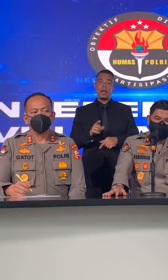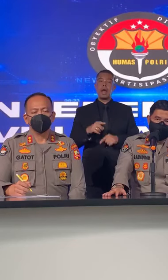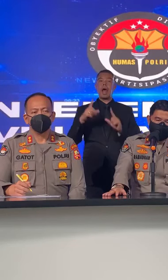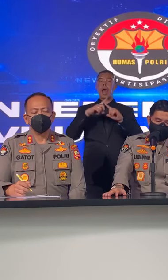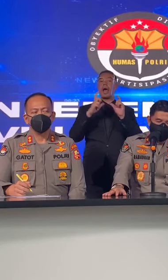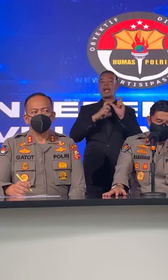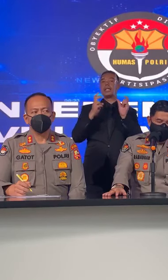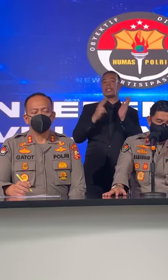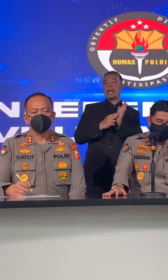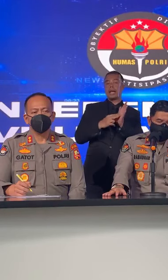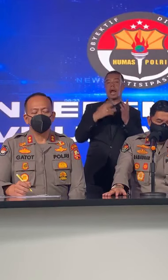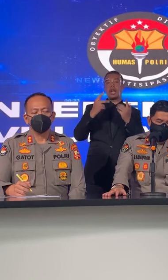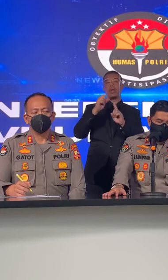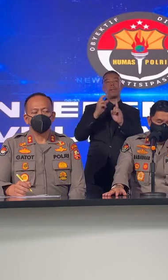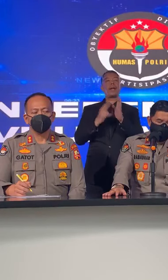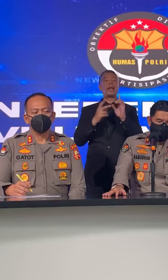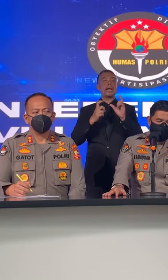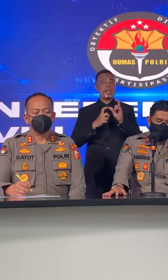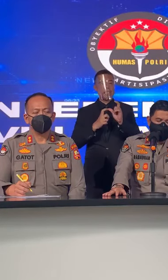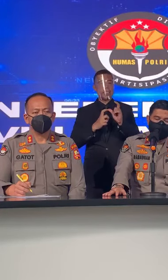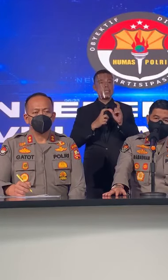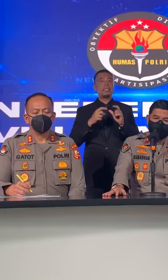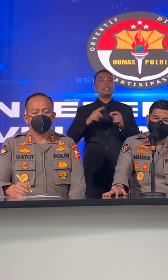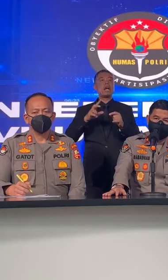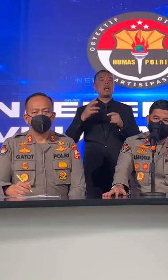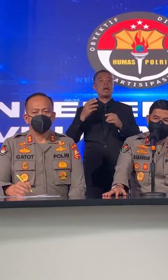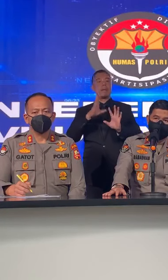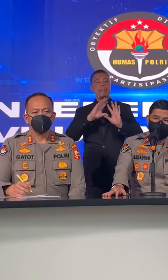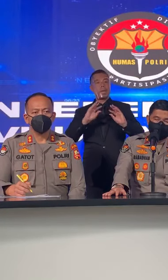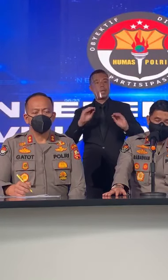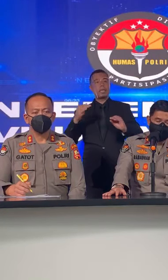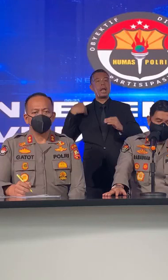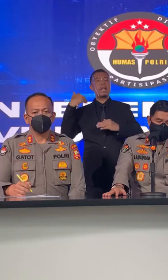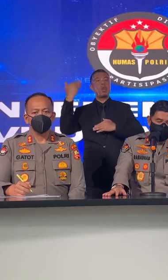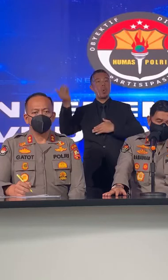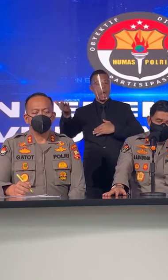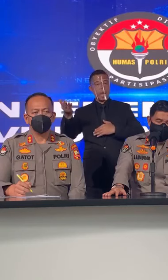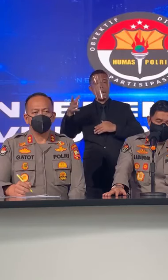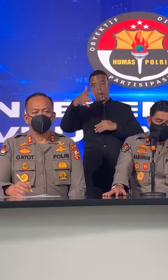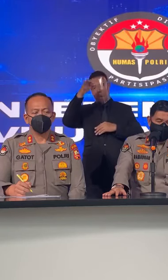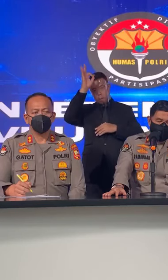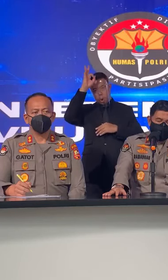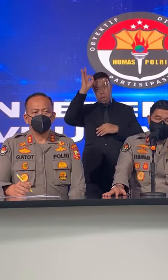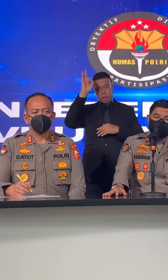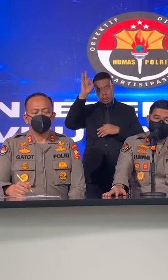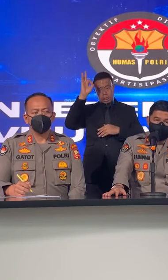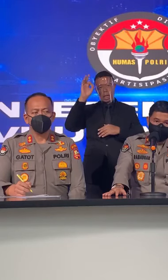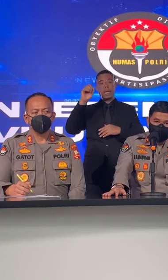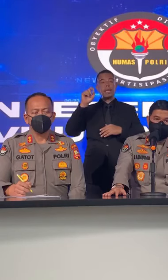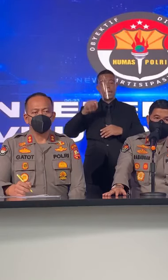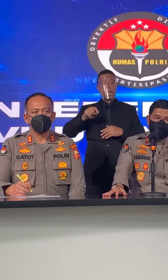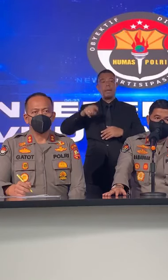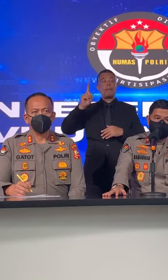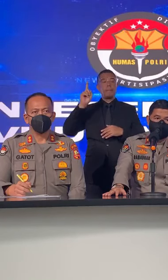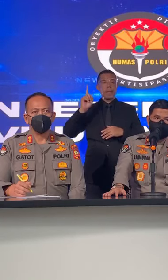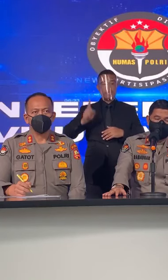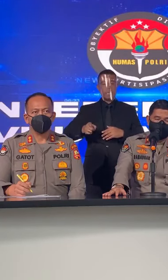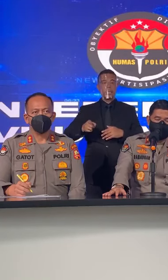ASN Atau PNS Yang Berkarir Di Luar Polri Tentu